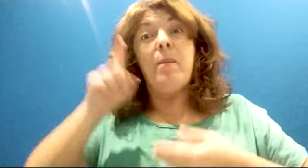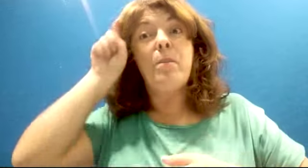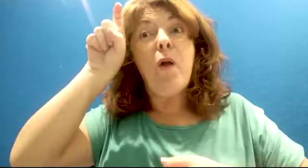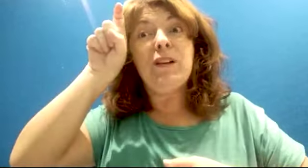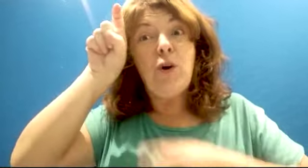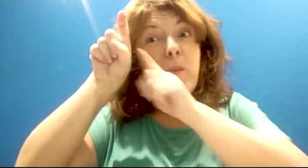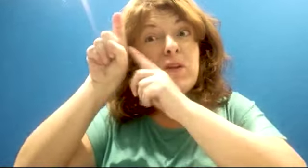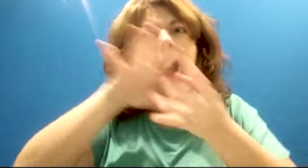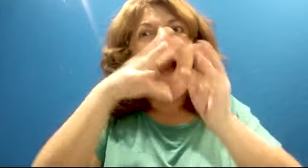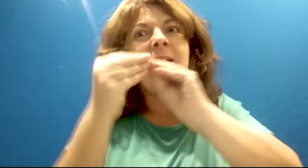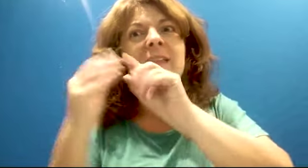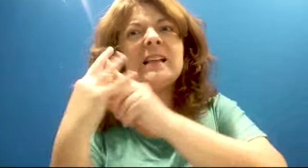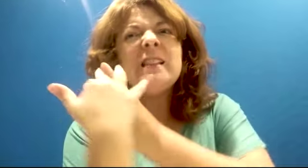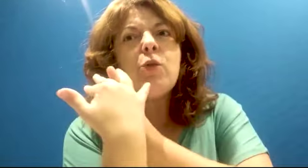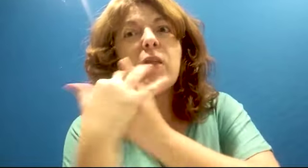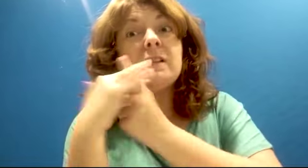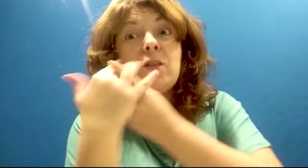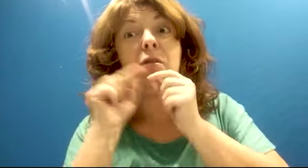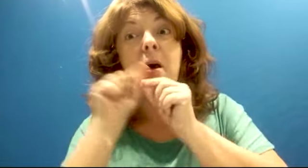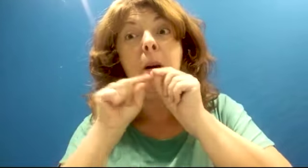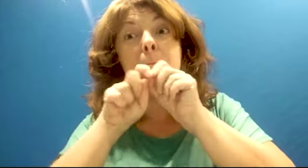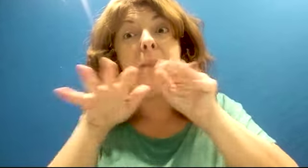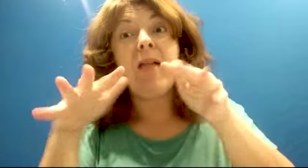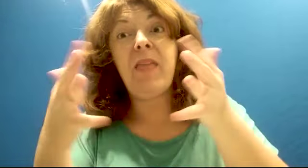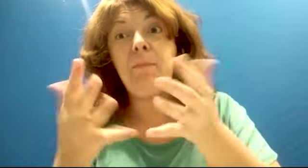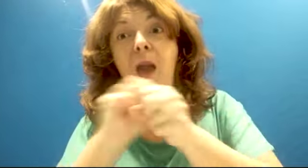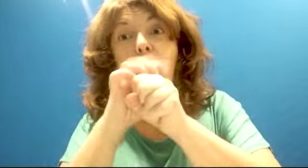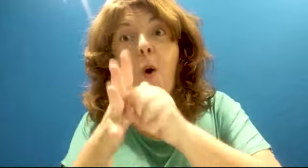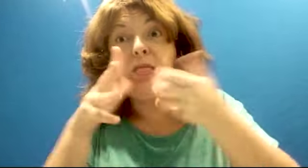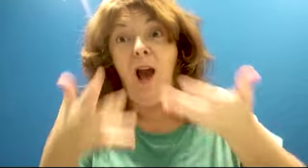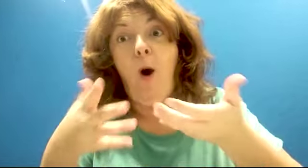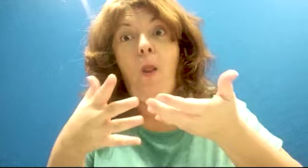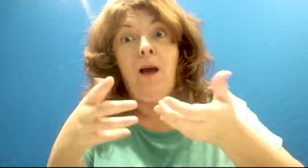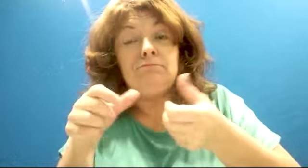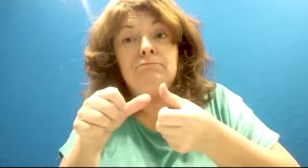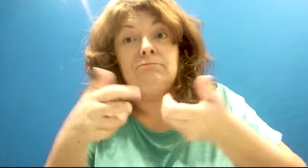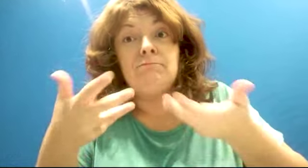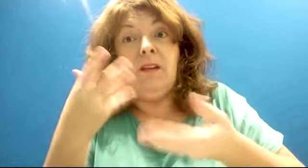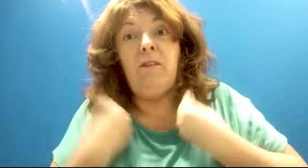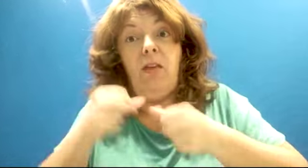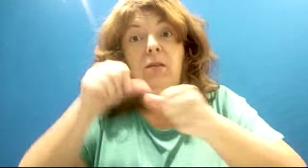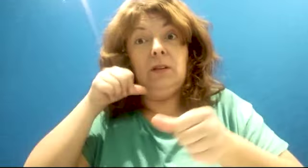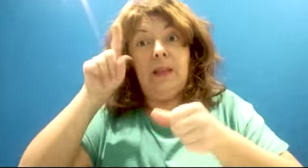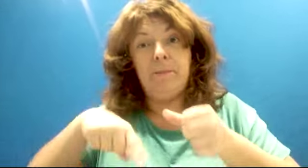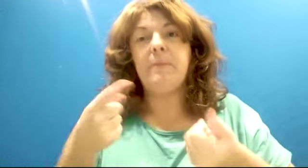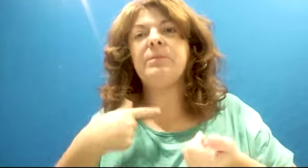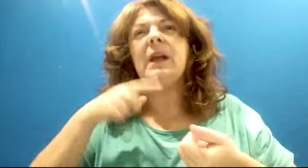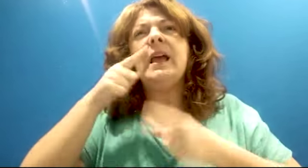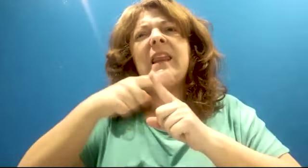estas situaciones y, sobre todo, la situación de pandemia que hemos vivido y que estamos viviendo. A nivel emocional, hemos sido un apoyo y